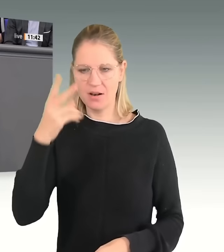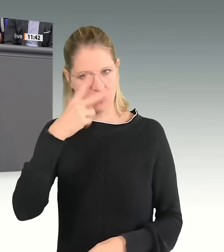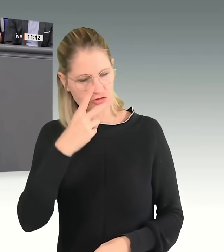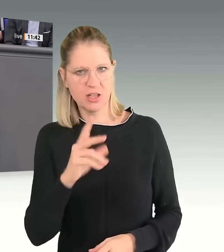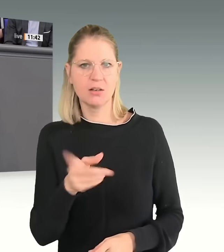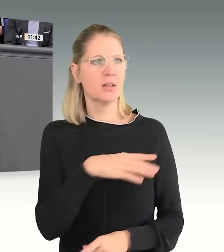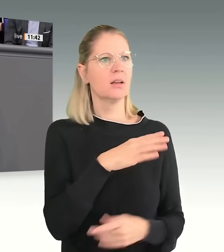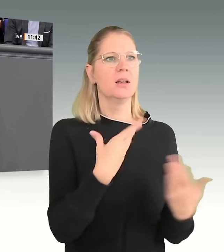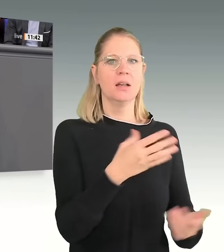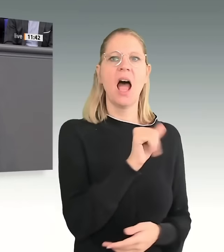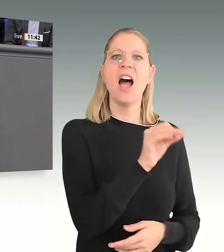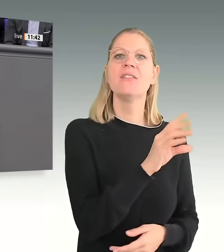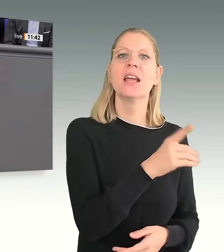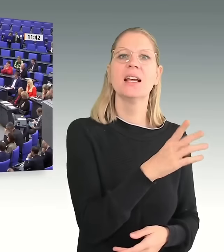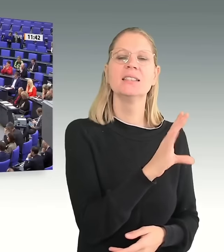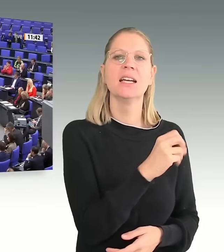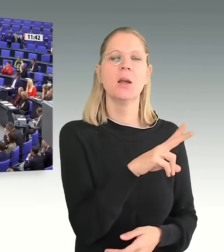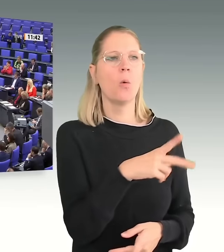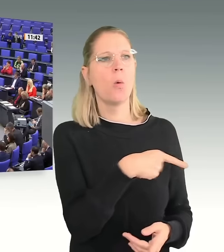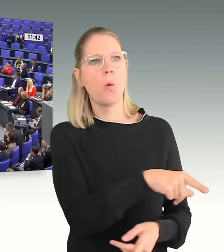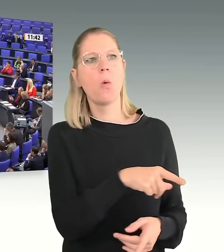CDU das hier instrumentalisieren. Vielen Dank.